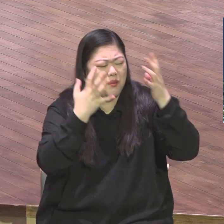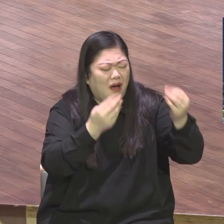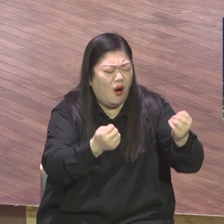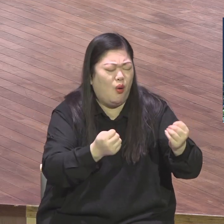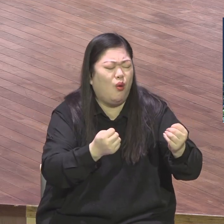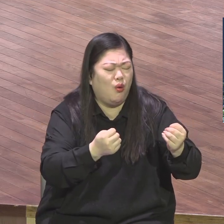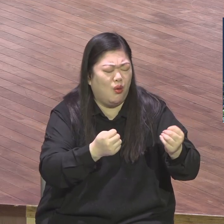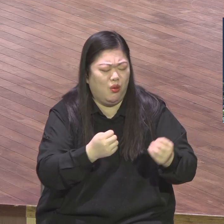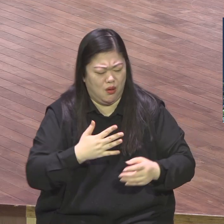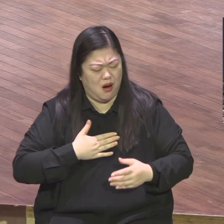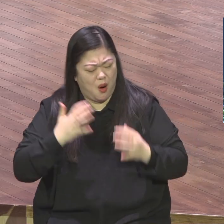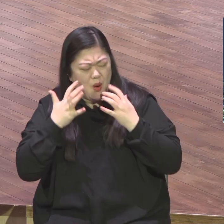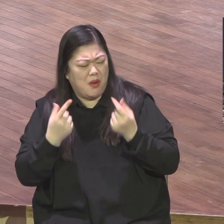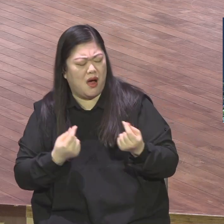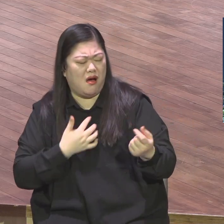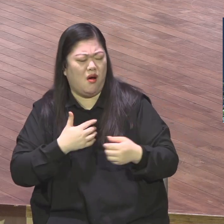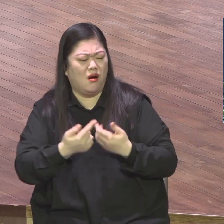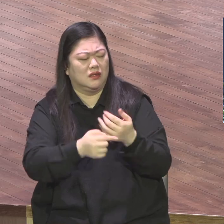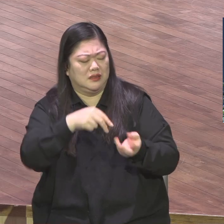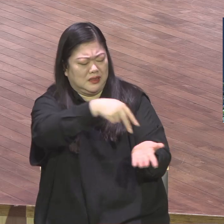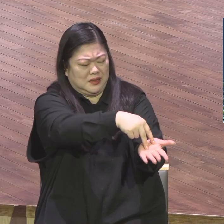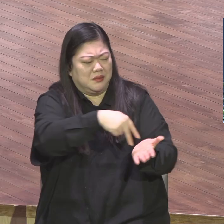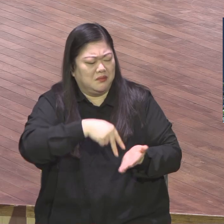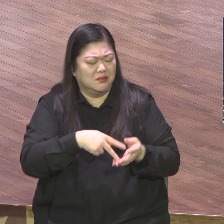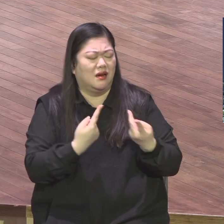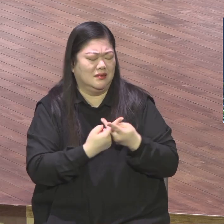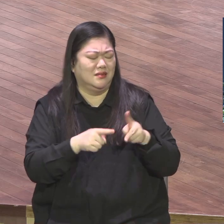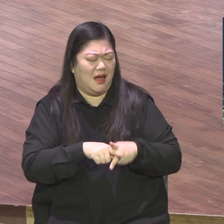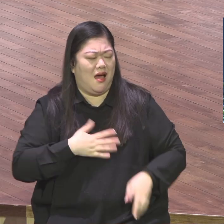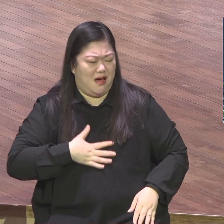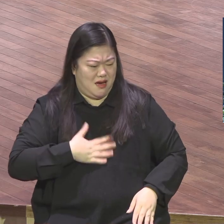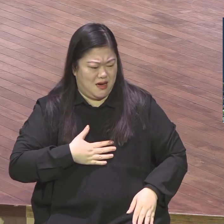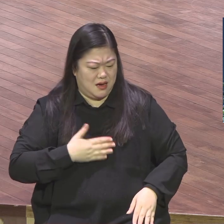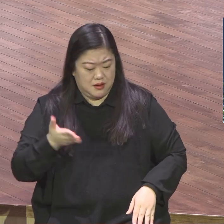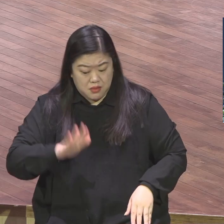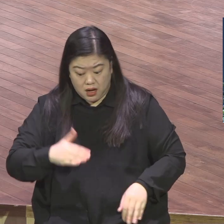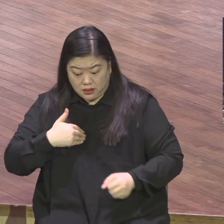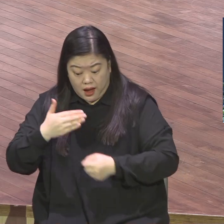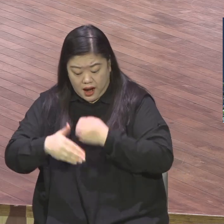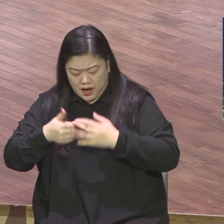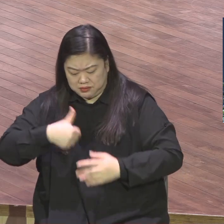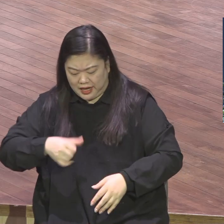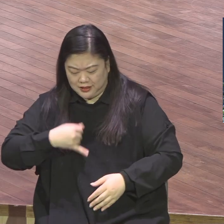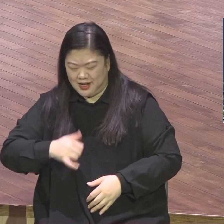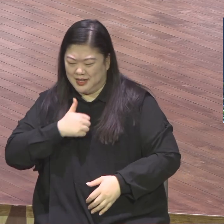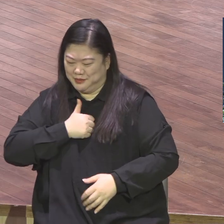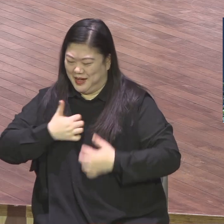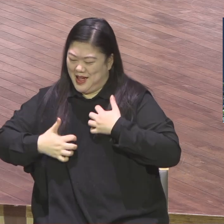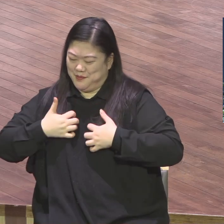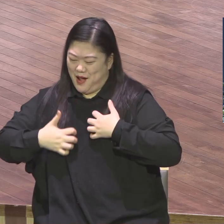감옥에 있지만 이렇게 내가 구원의 감격 속에 기뻐하고 즐거워하니 너희들도 기뻐하고 즐거워하라.